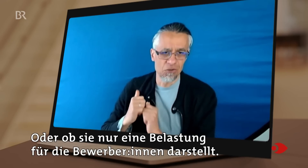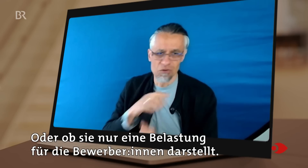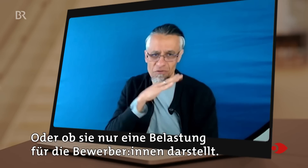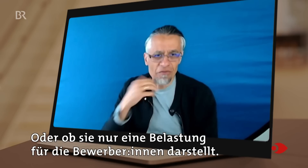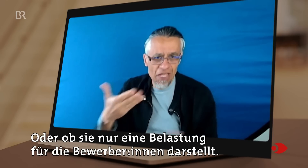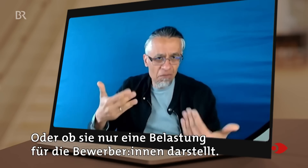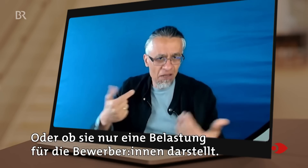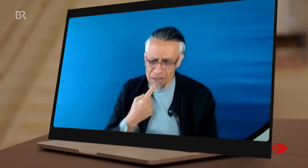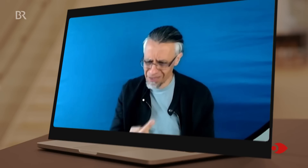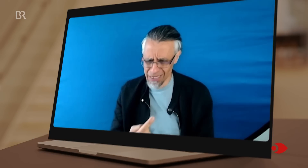darstellt.